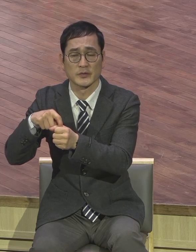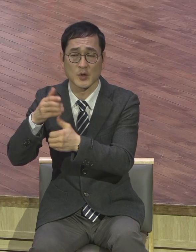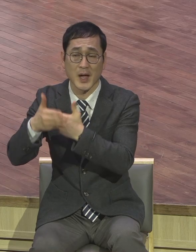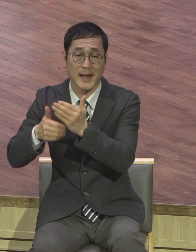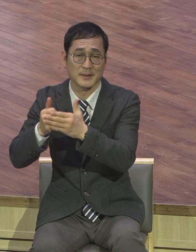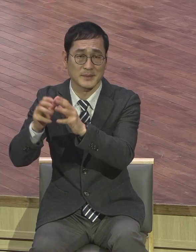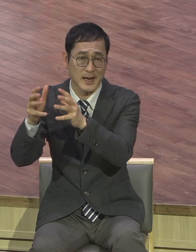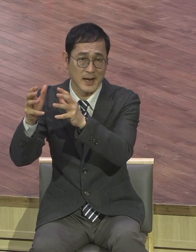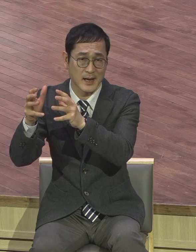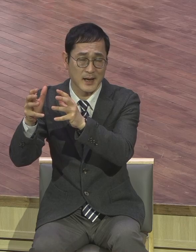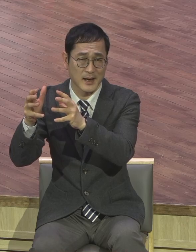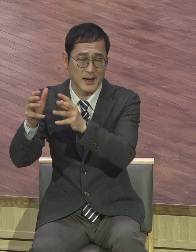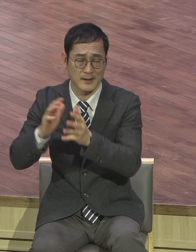비전이 그리스도를 닮아가는 겁니다.